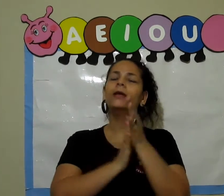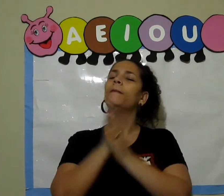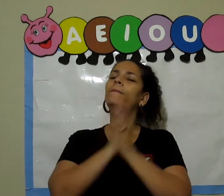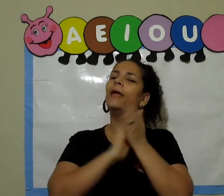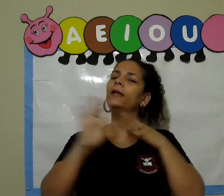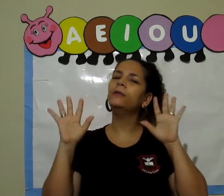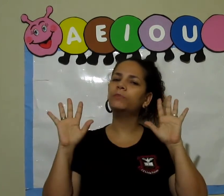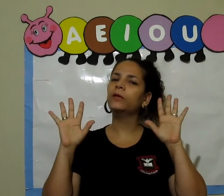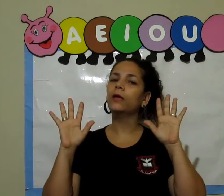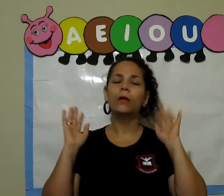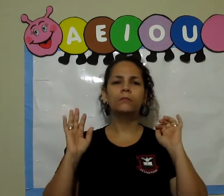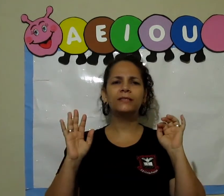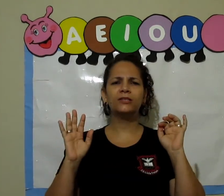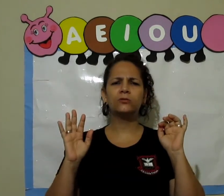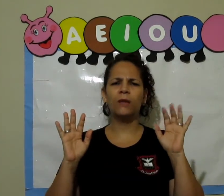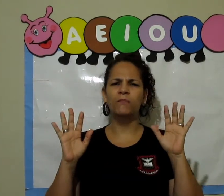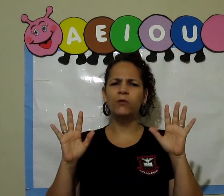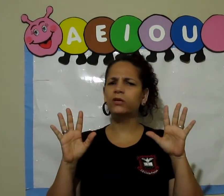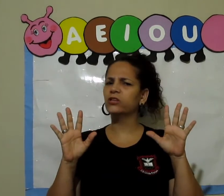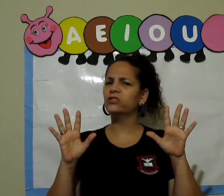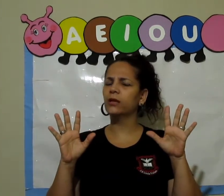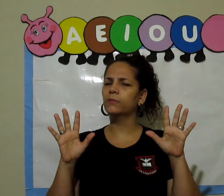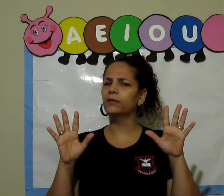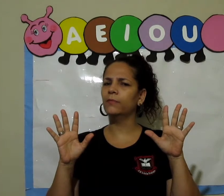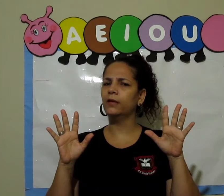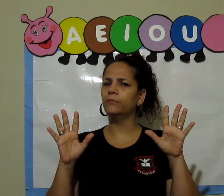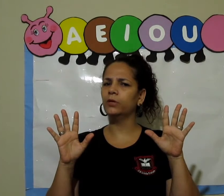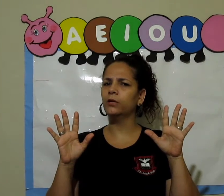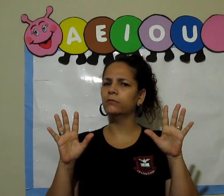bem limpinho, Mas é só a mão que a gente tem que manter bem limpinho?